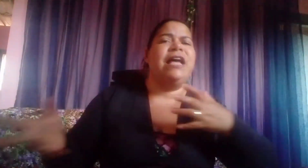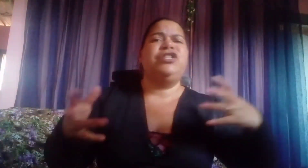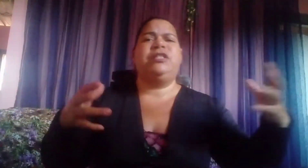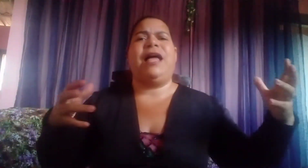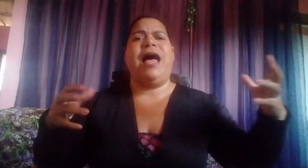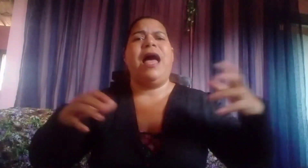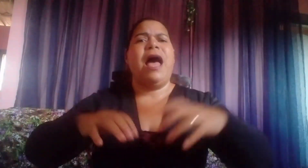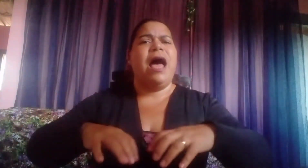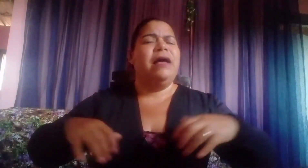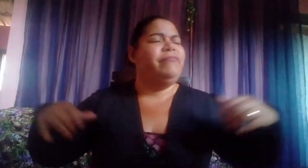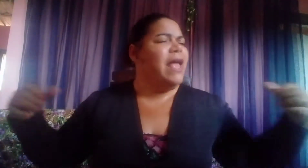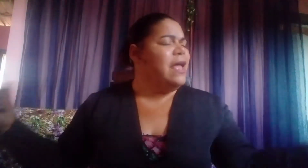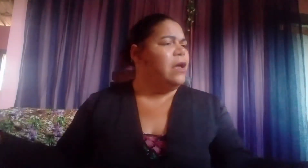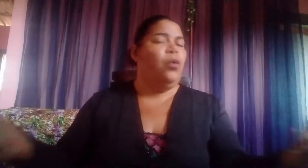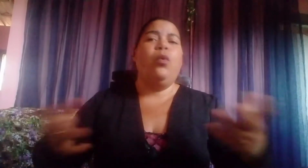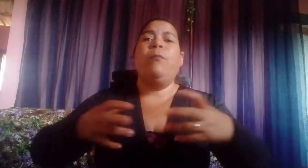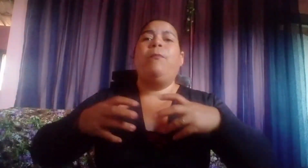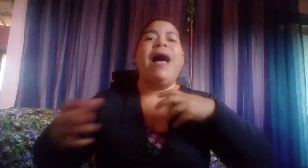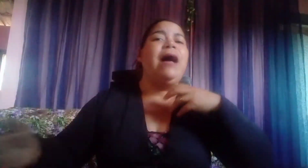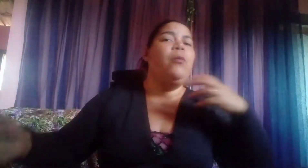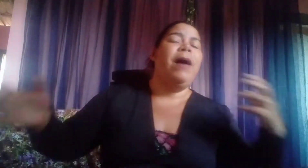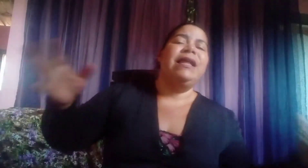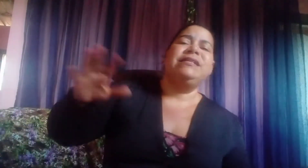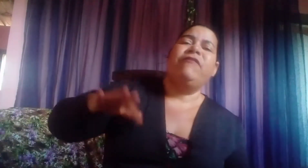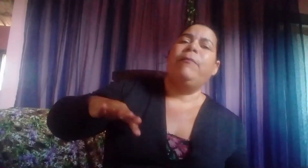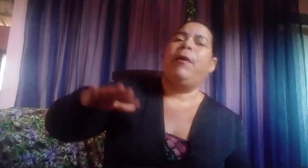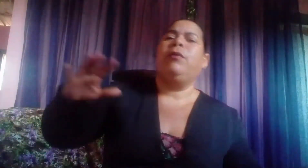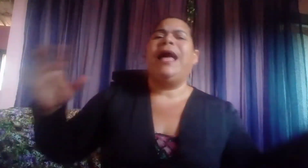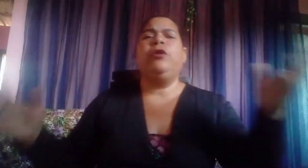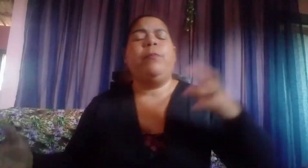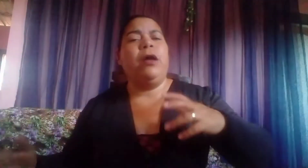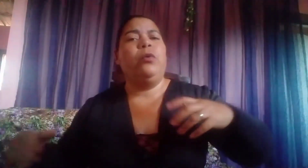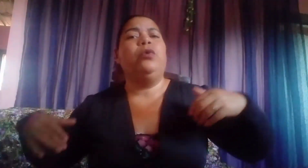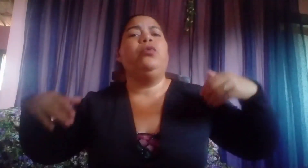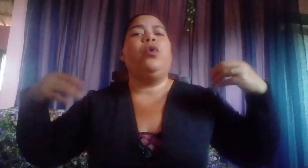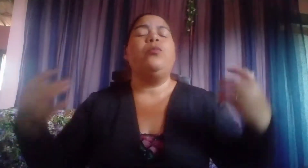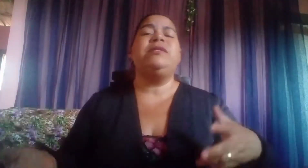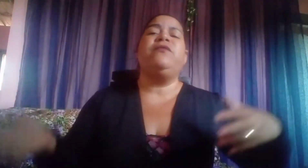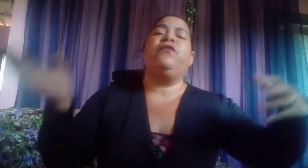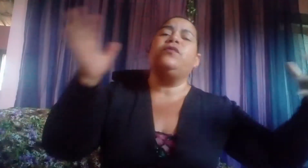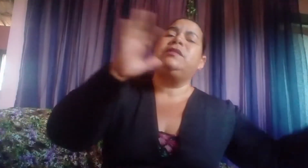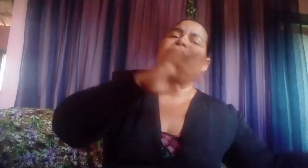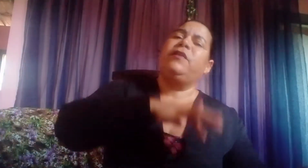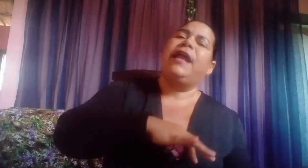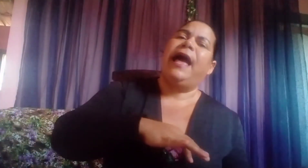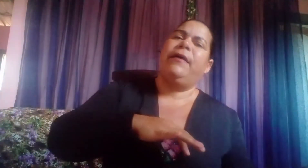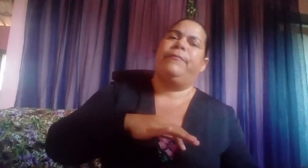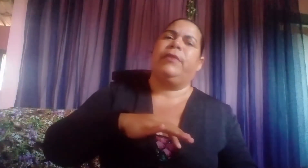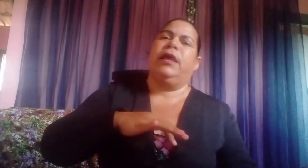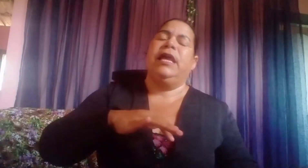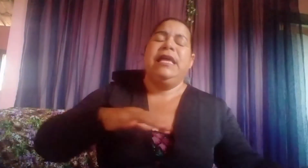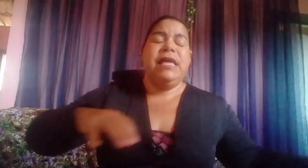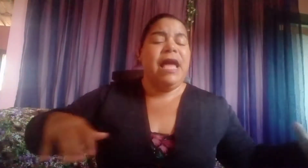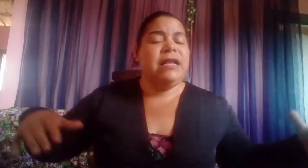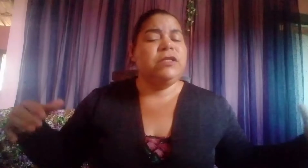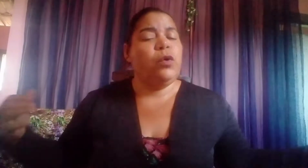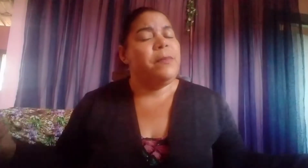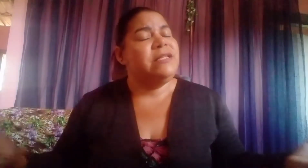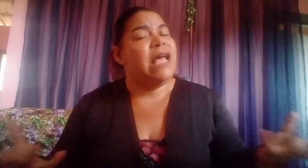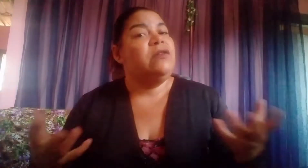agitar, né? O barco balançava para um lado, para o outro, como se fosse virar. E eles começaram